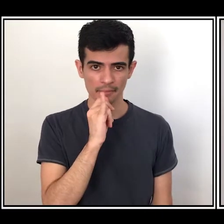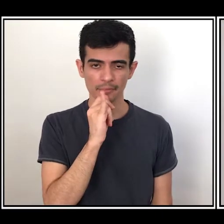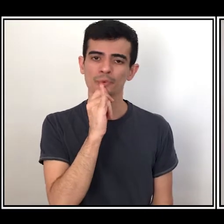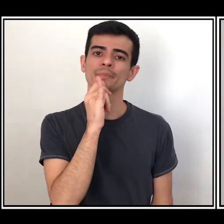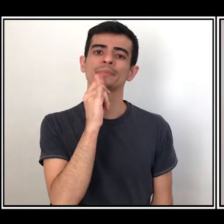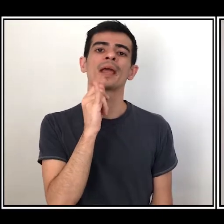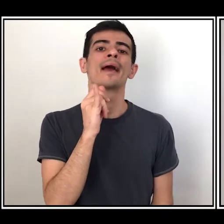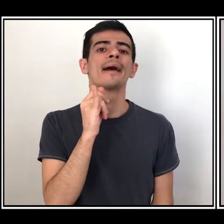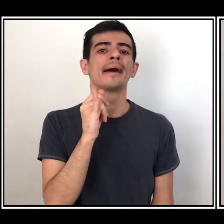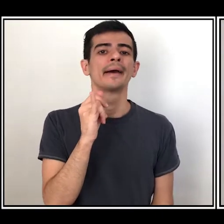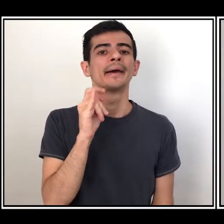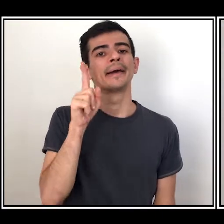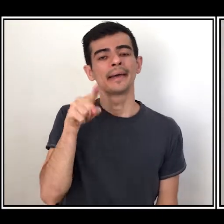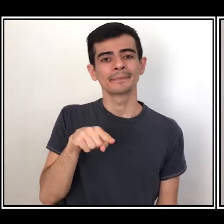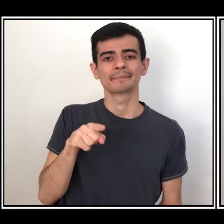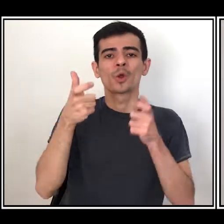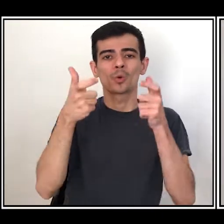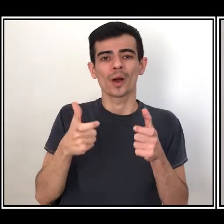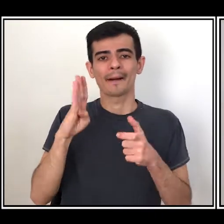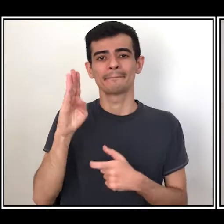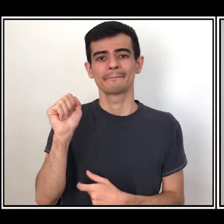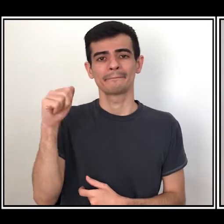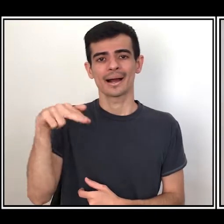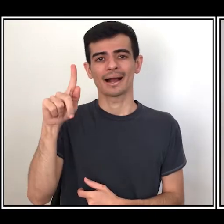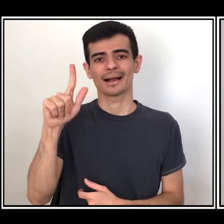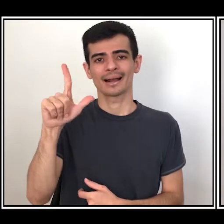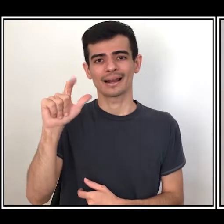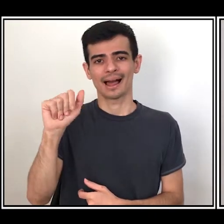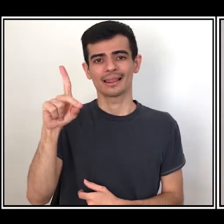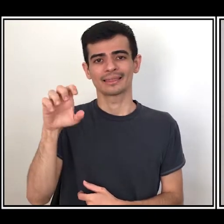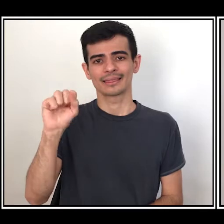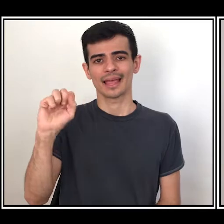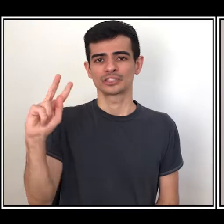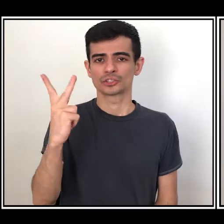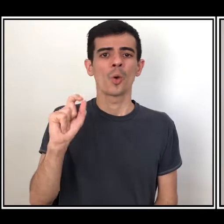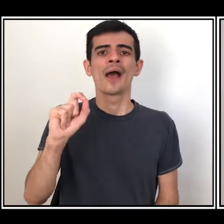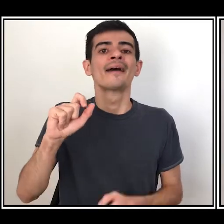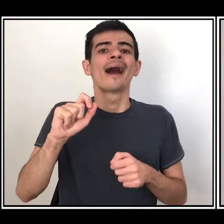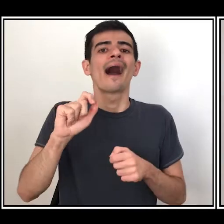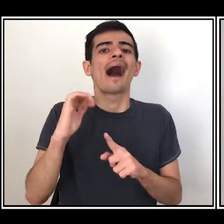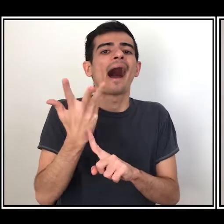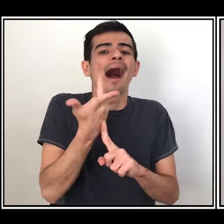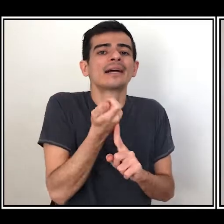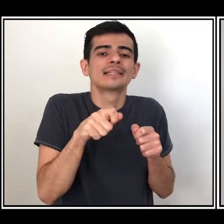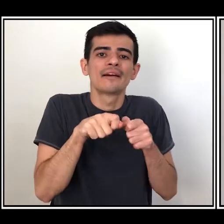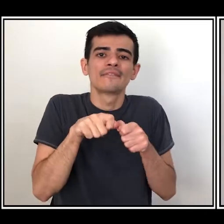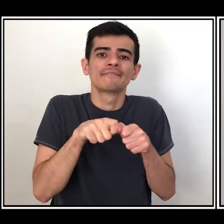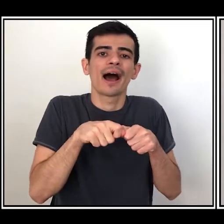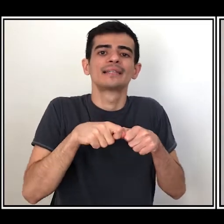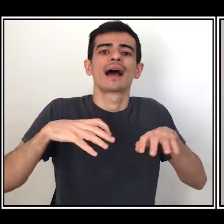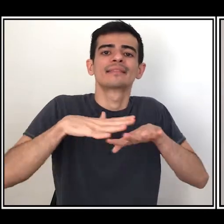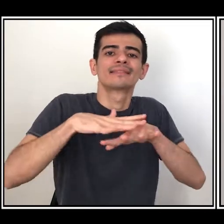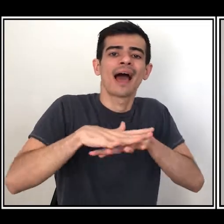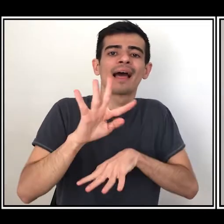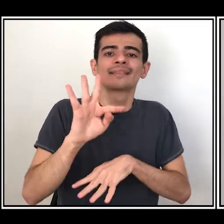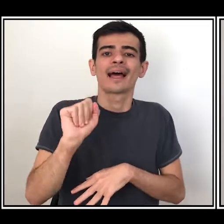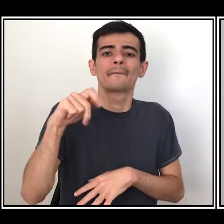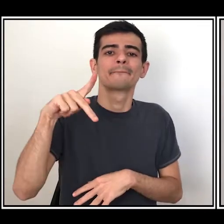em Bangladesh a arte de fazer os tapetes artesanais, em